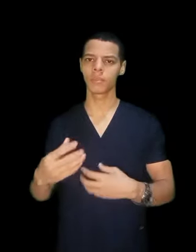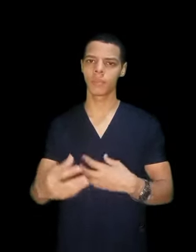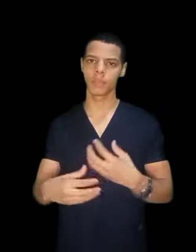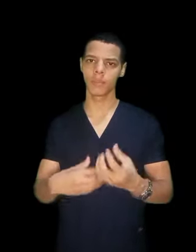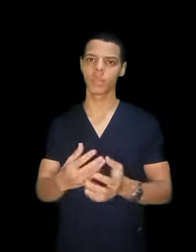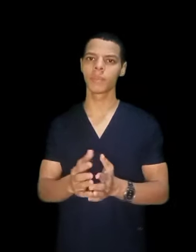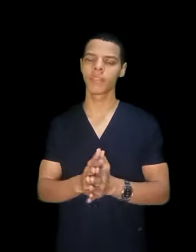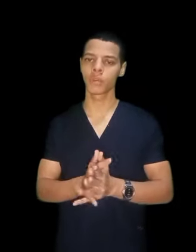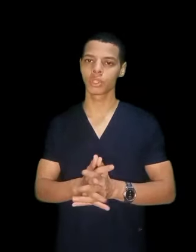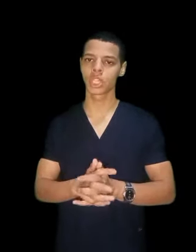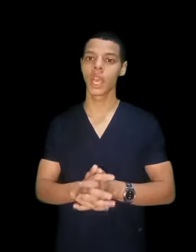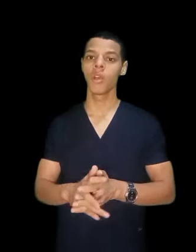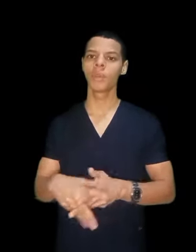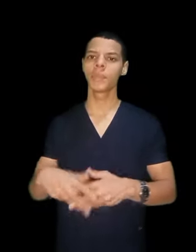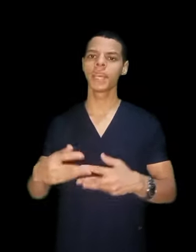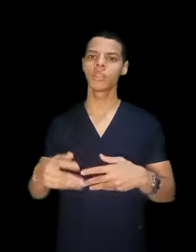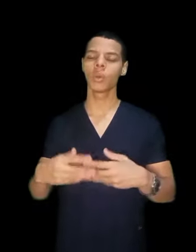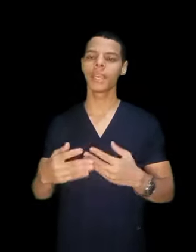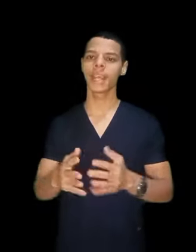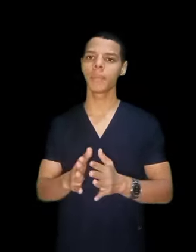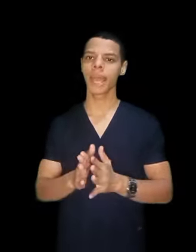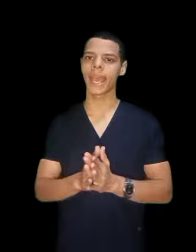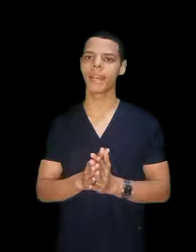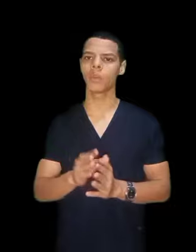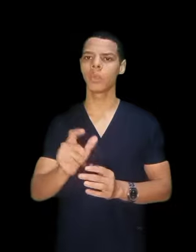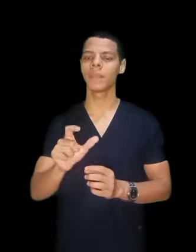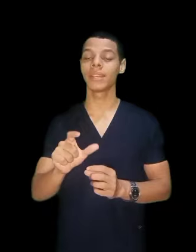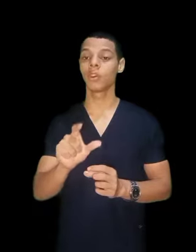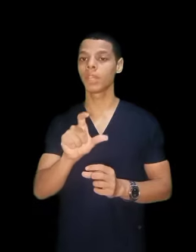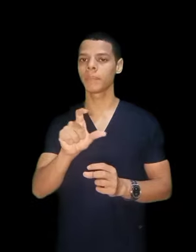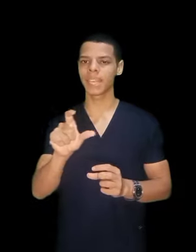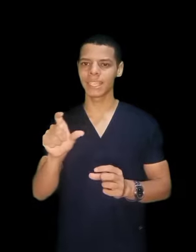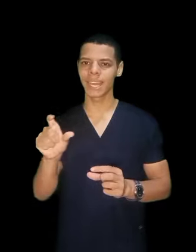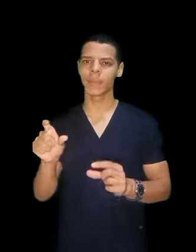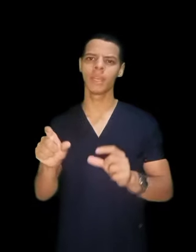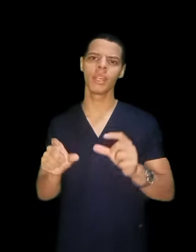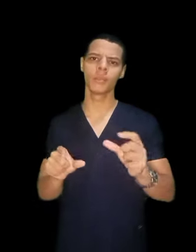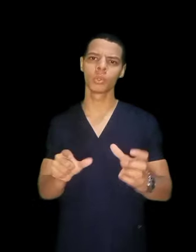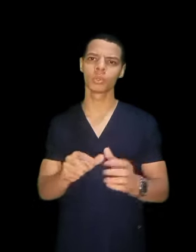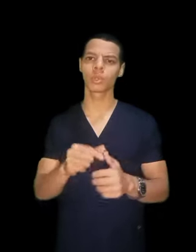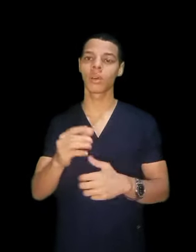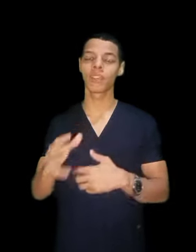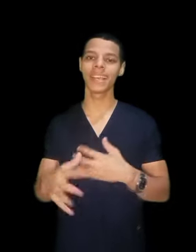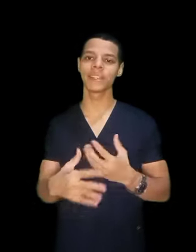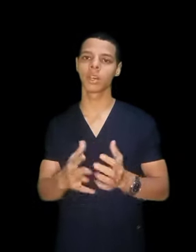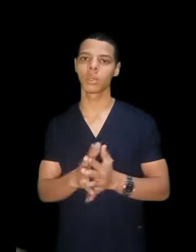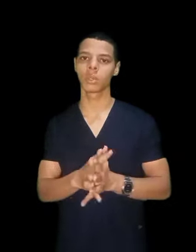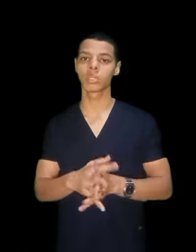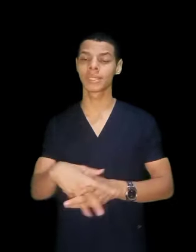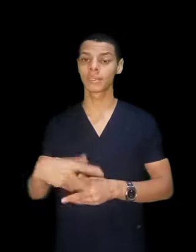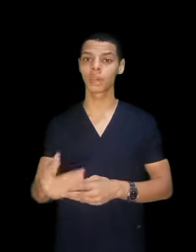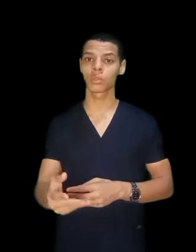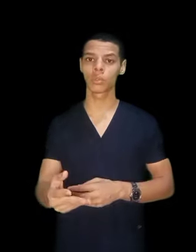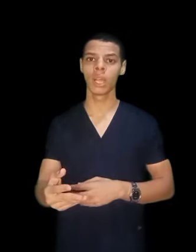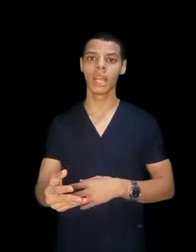المريض ما يفكوش ويبدأ ان هو يرقب الحالة ويبدأ ان هو يرقب المونتور لو في ايه تغيرات ضغطه